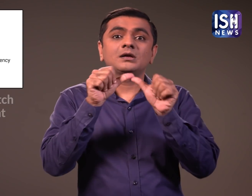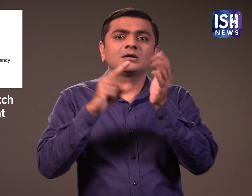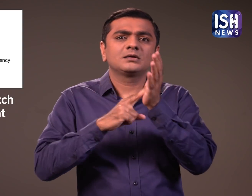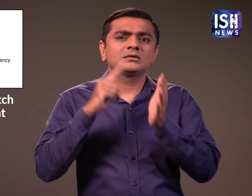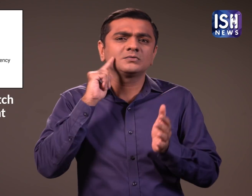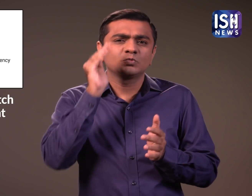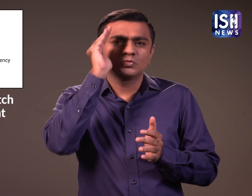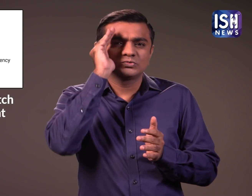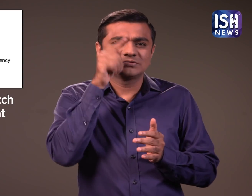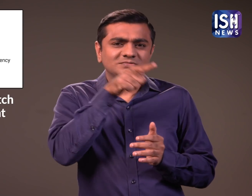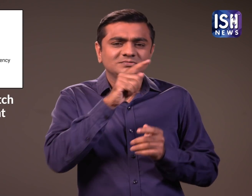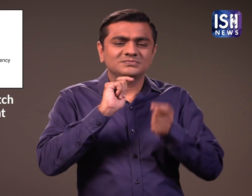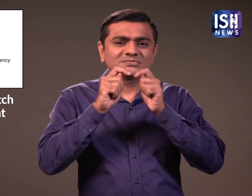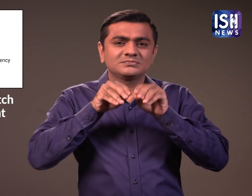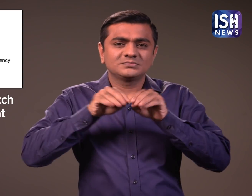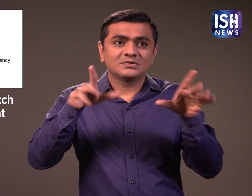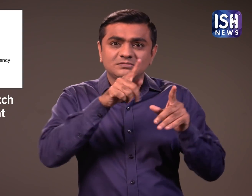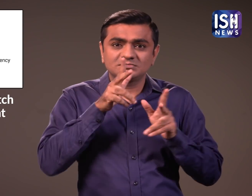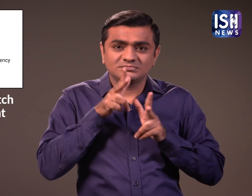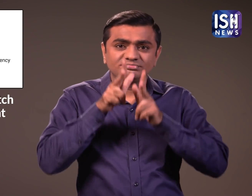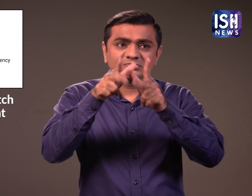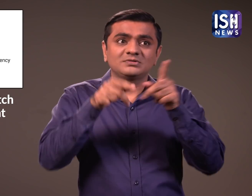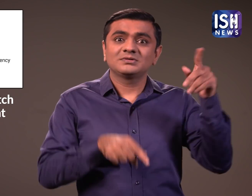समाचार एजिंसी एनाई की एक रिपोर्ट में कहा गया है कि